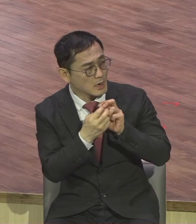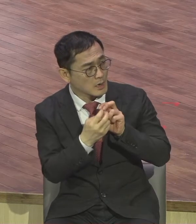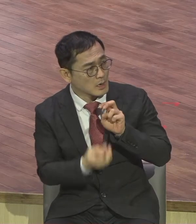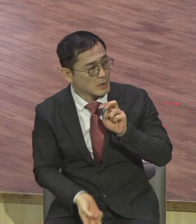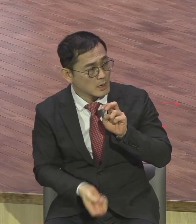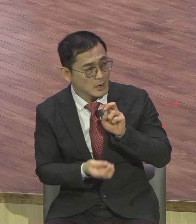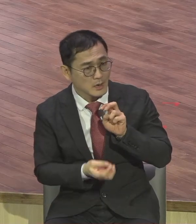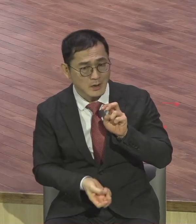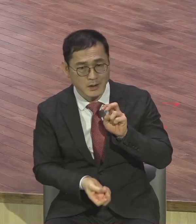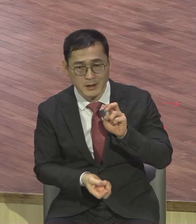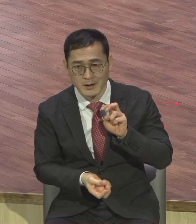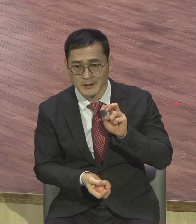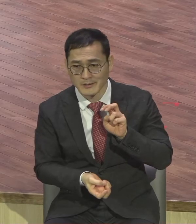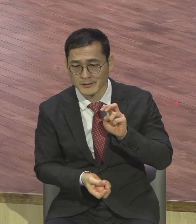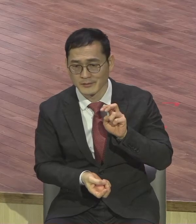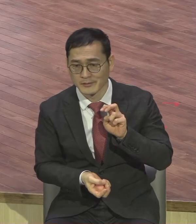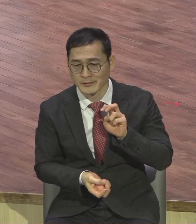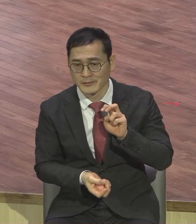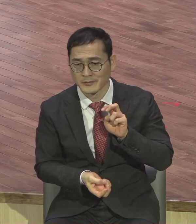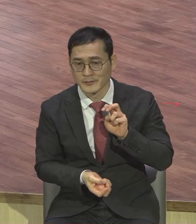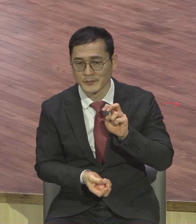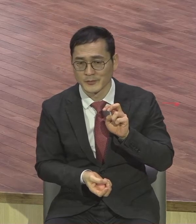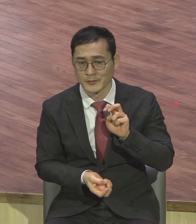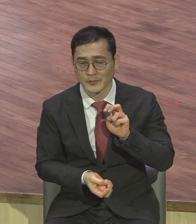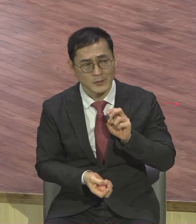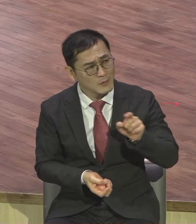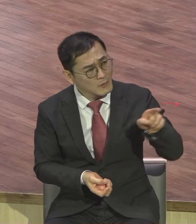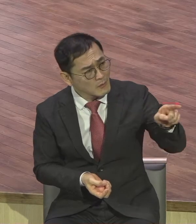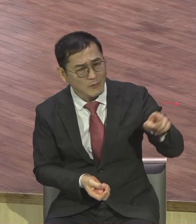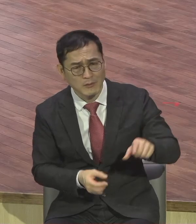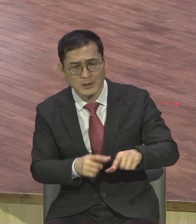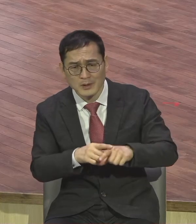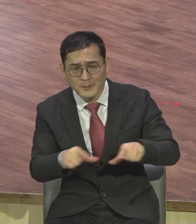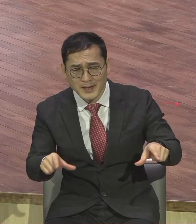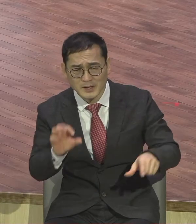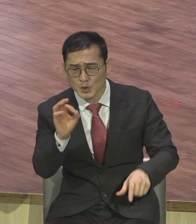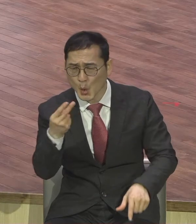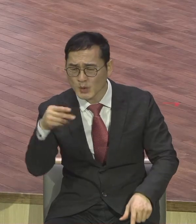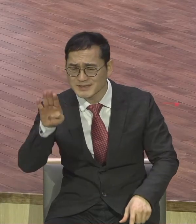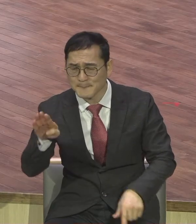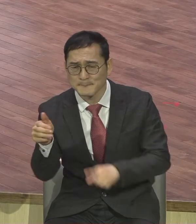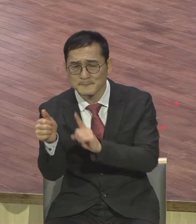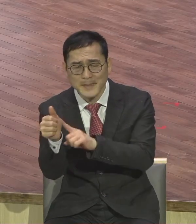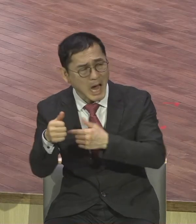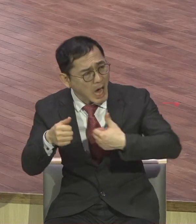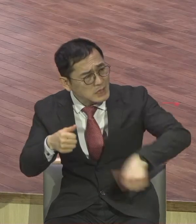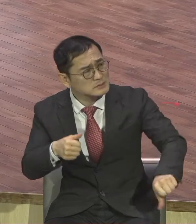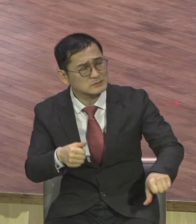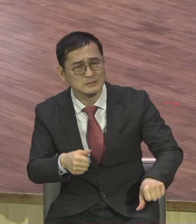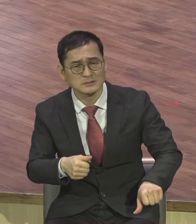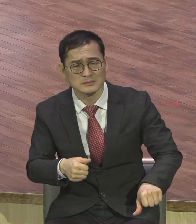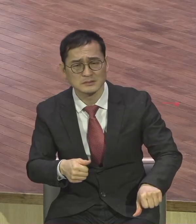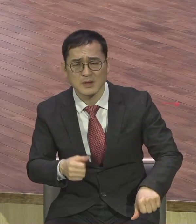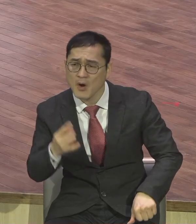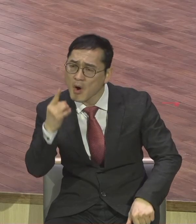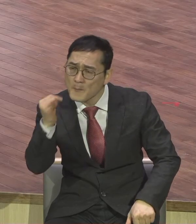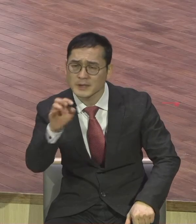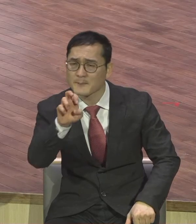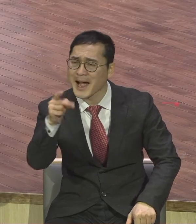아니 저 사람이 목수의 아들 요셉의 아들 아니냐 자기 어머니가 마리아하고 자기